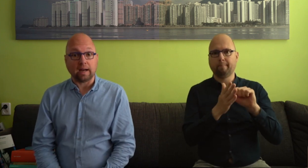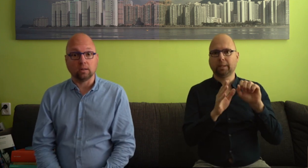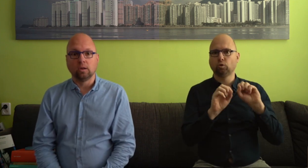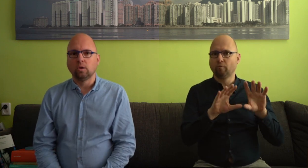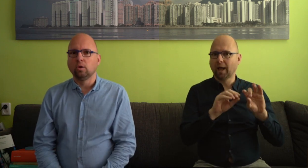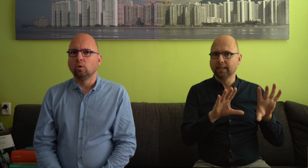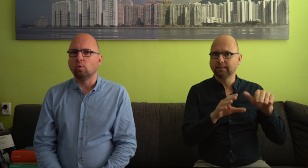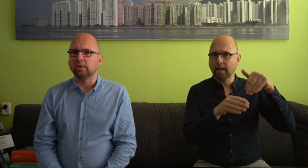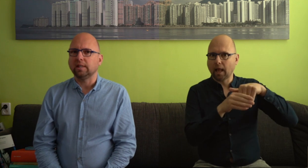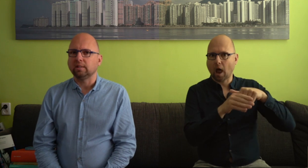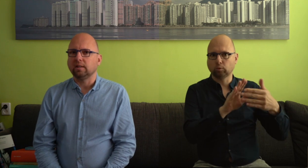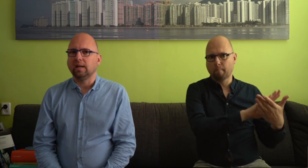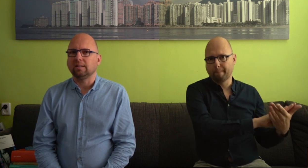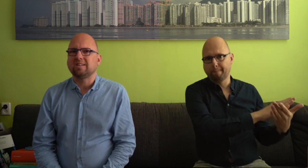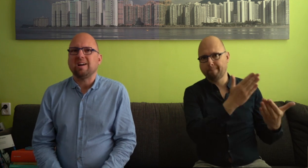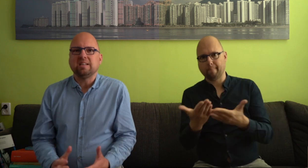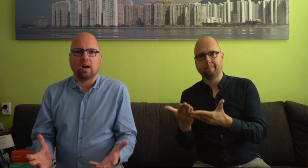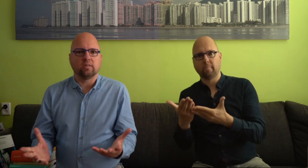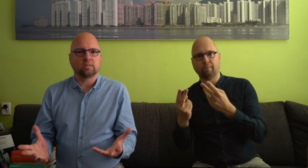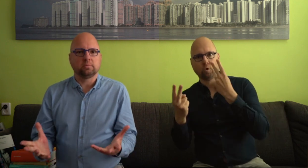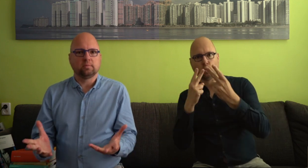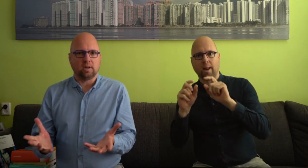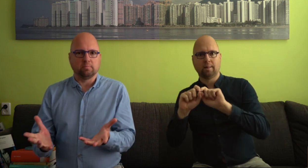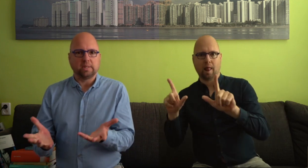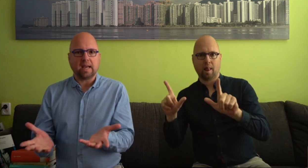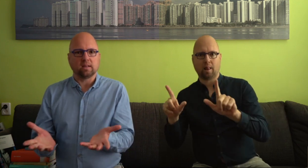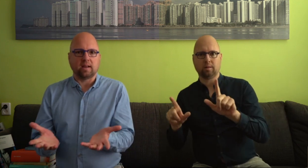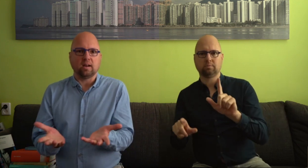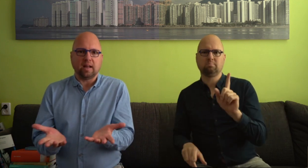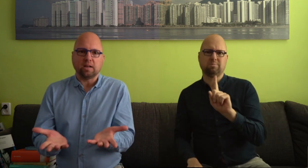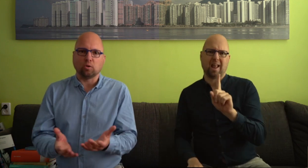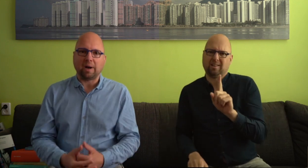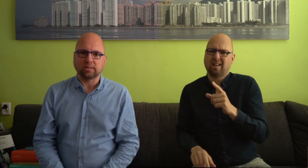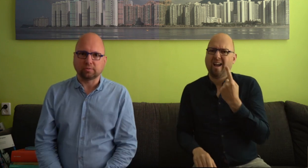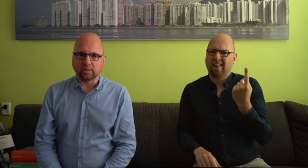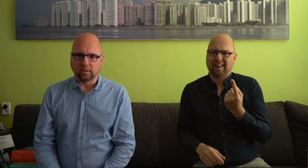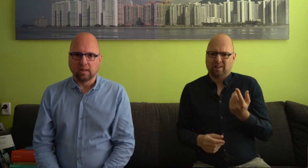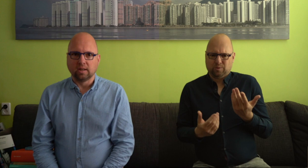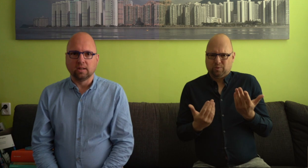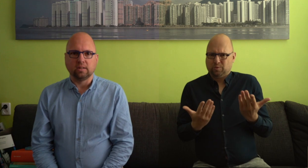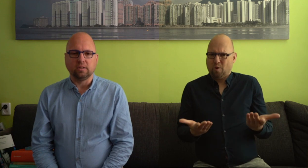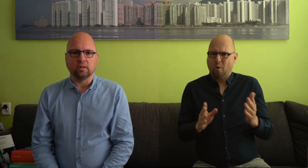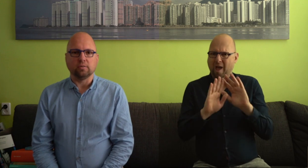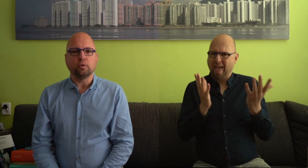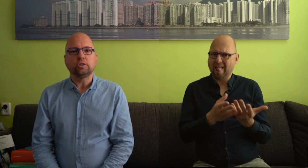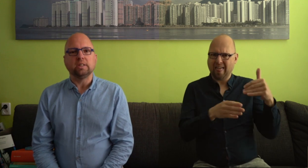taal om te zetten. En dat kan niet anders dan betekenen, alleen al op basis van die functie,